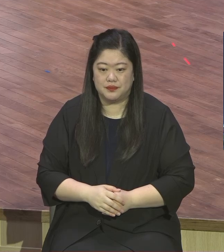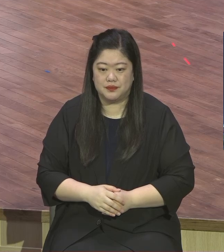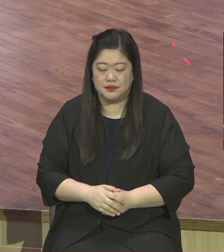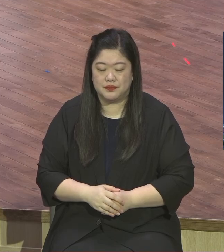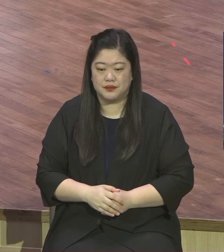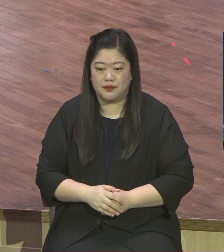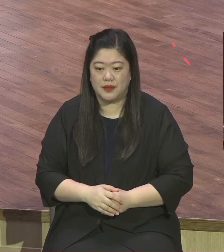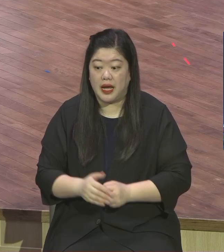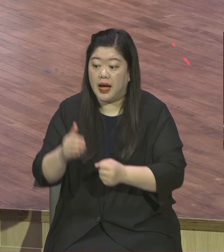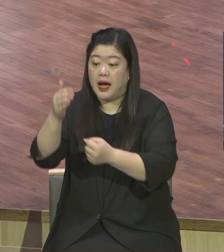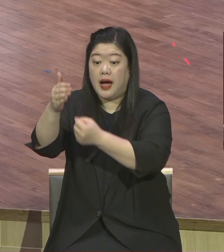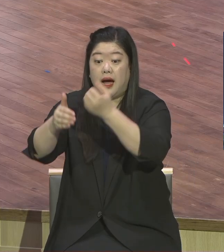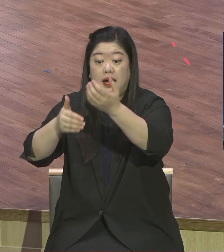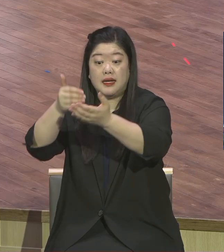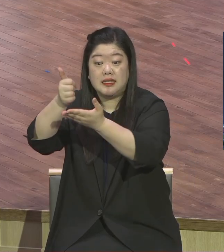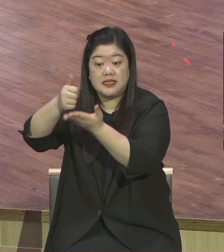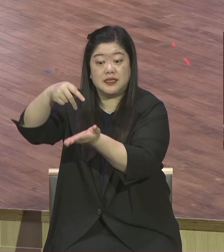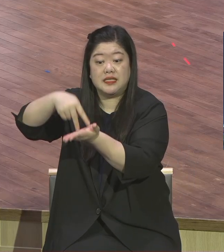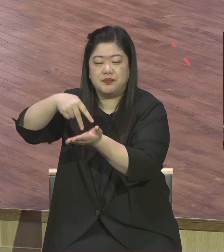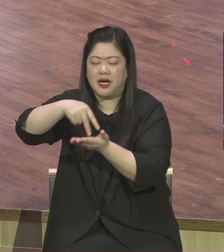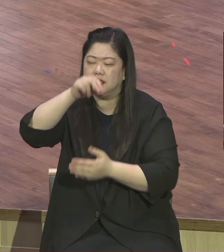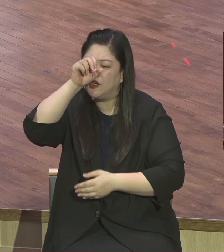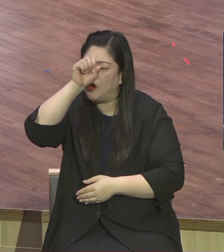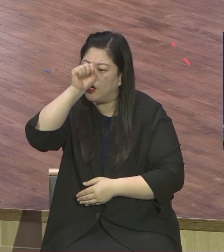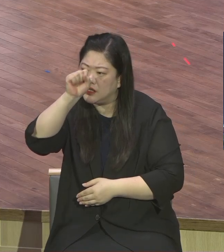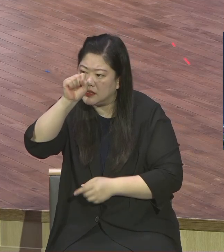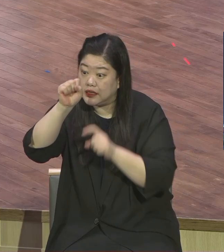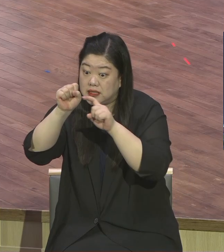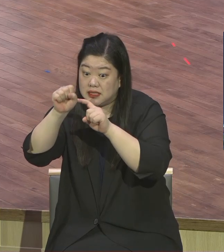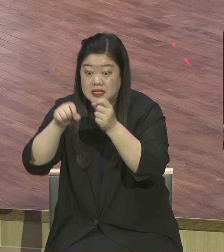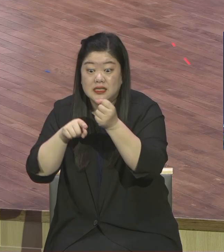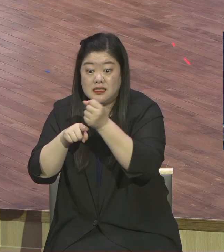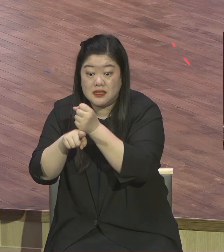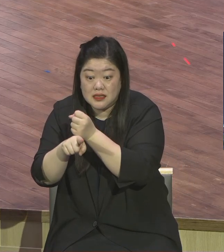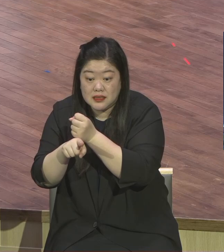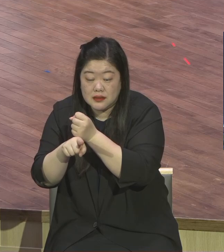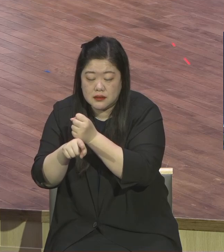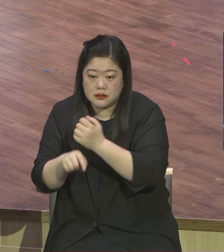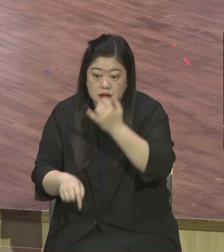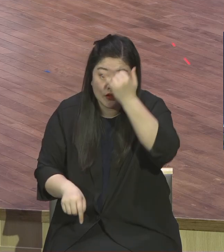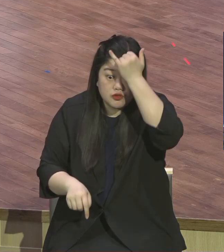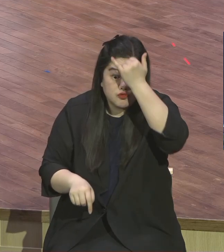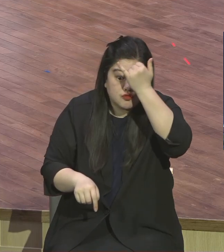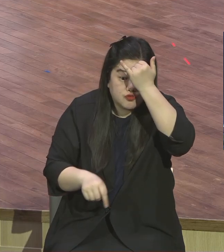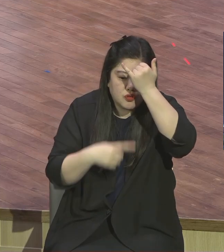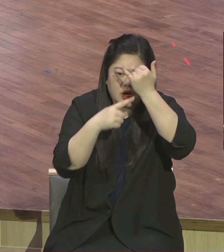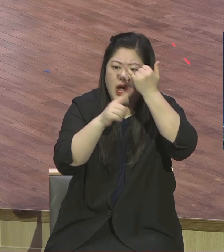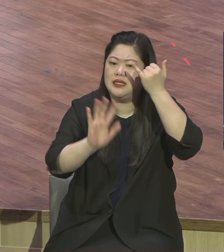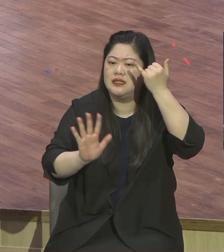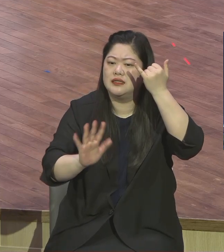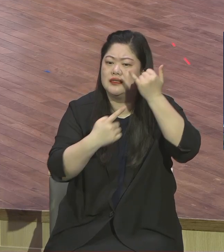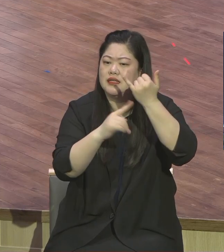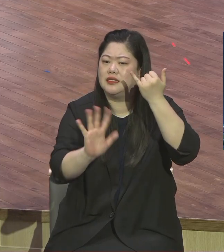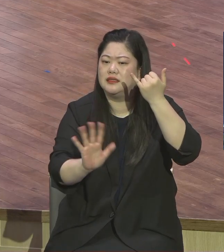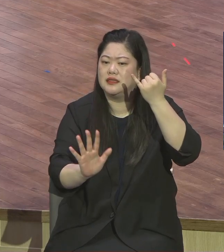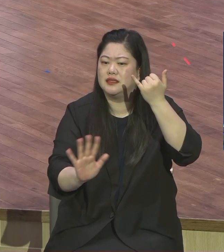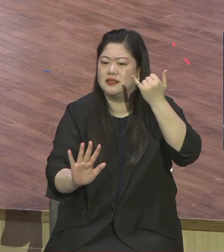하나님께서 선하시다는 이 개념은요 도덕적 윤리적 그거 아니에요 그거